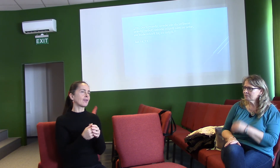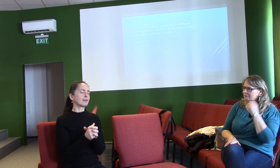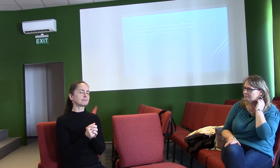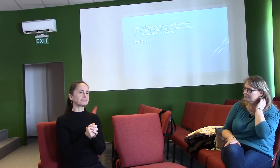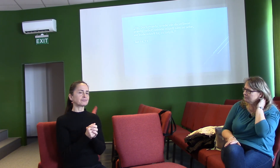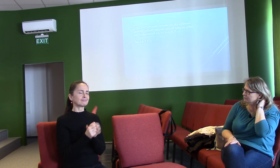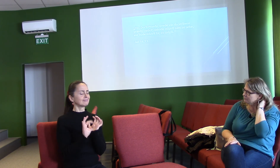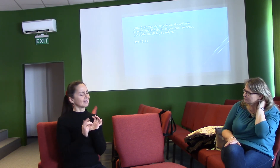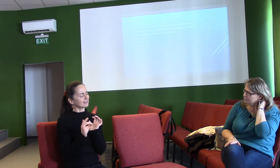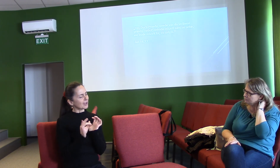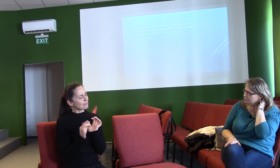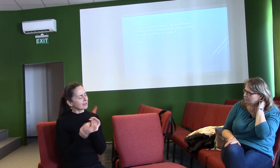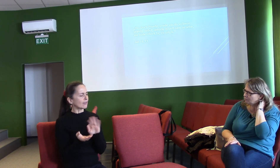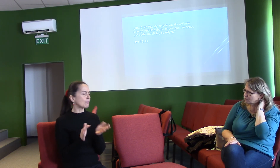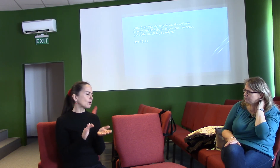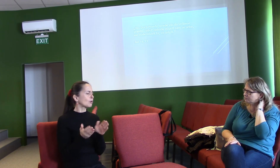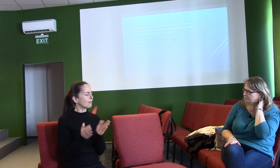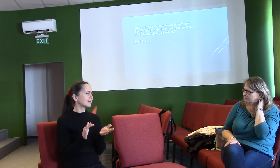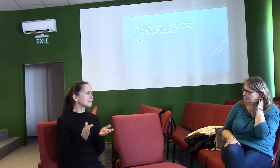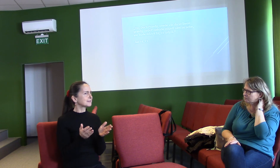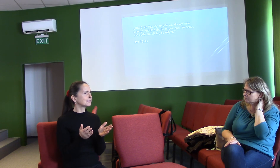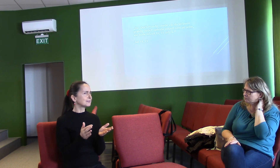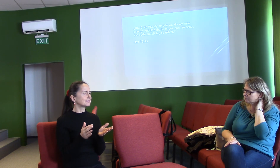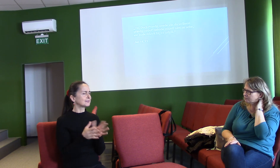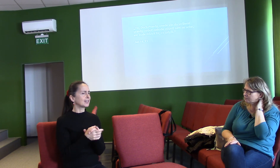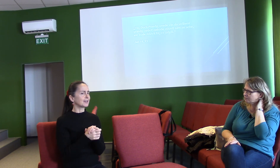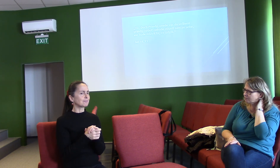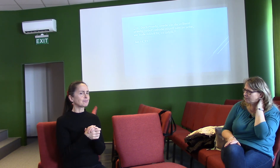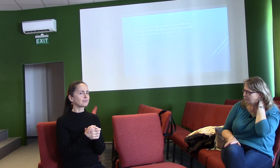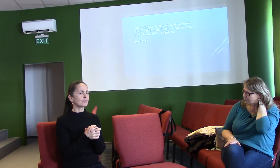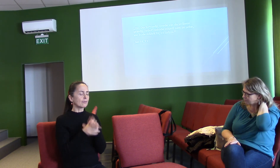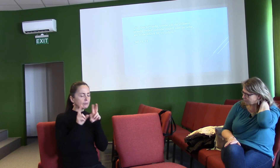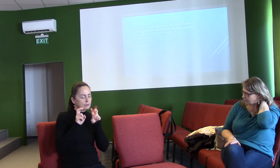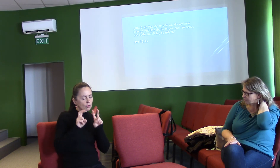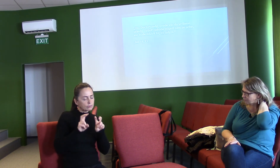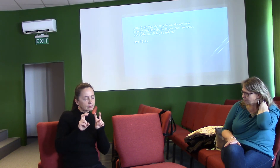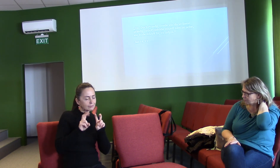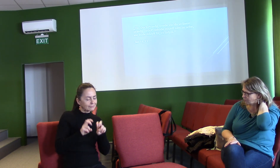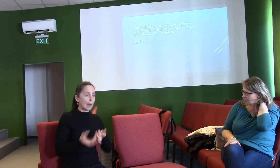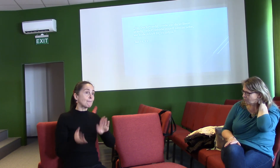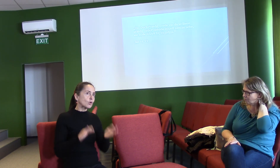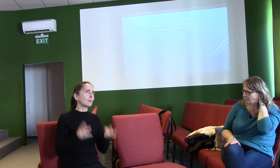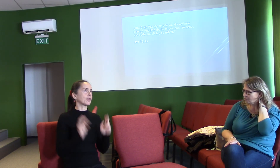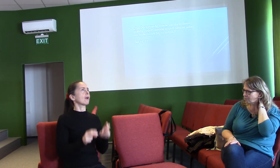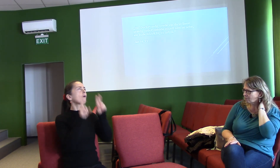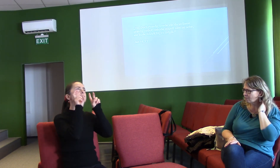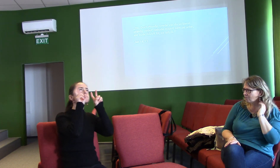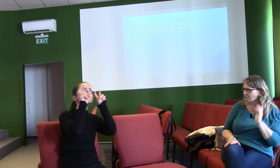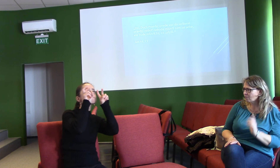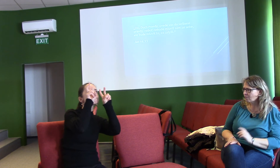diamant jako zkoumání těch Božích vlastností a jaký je